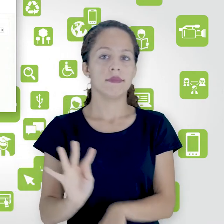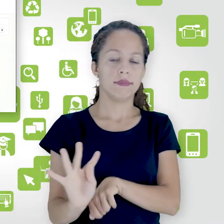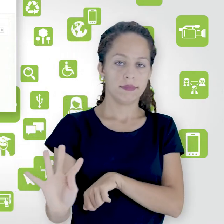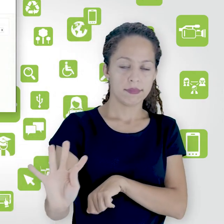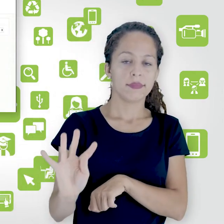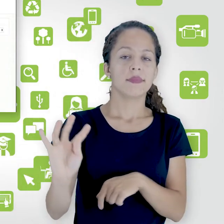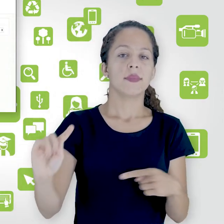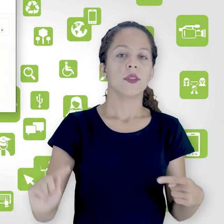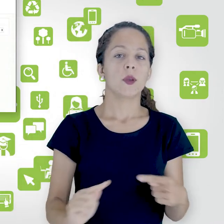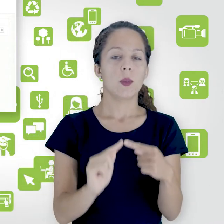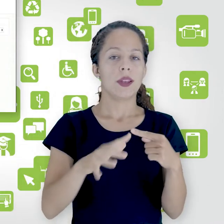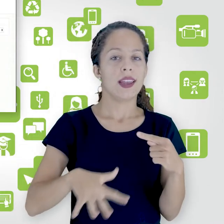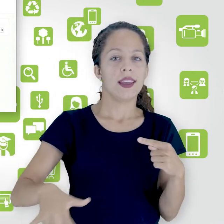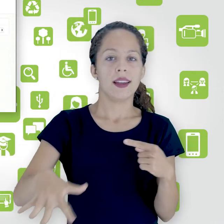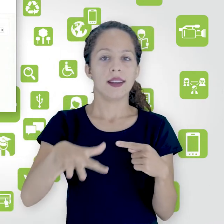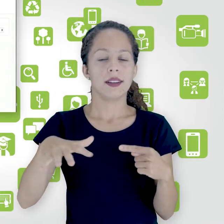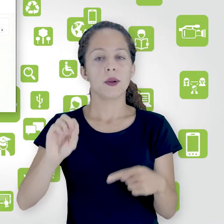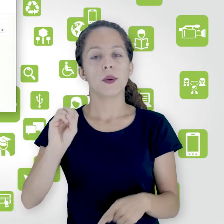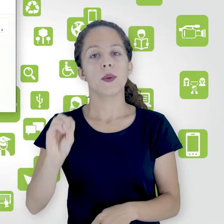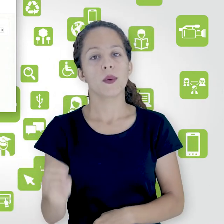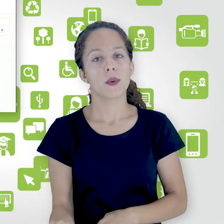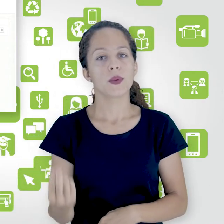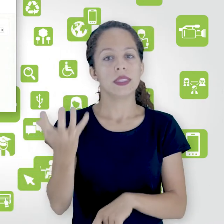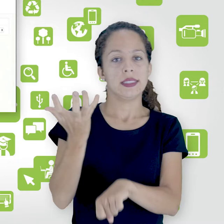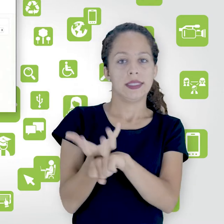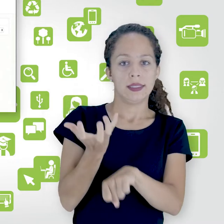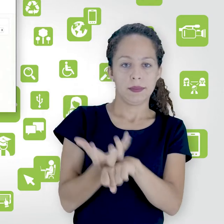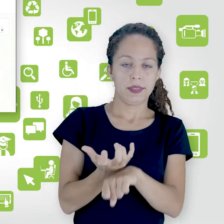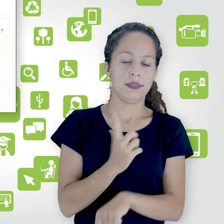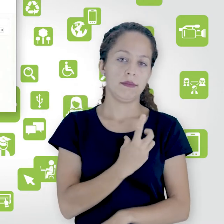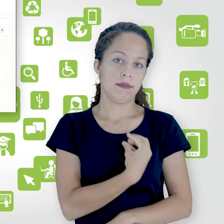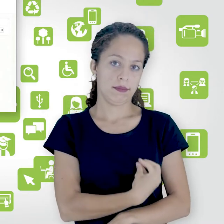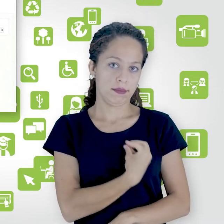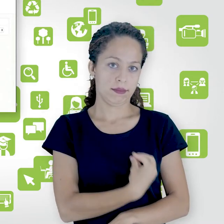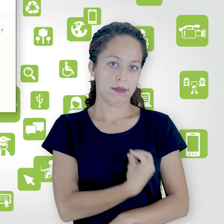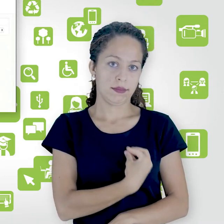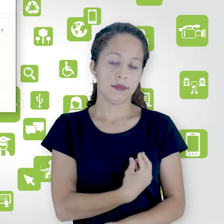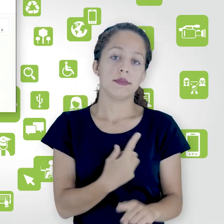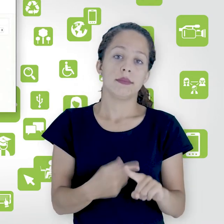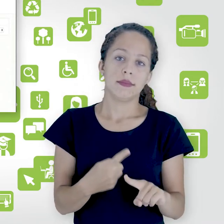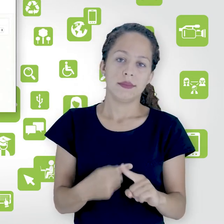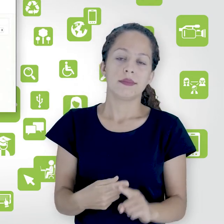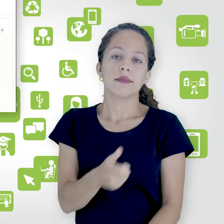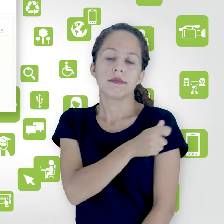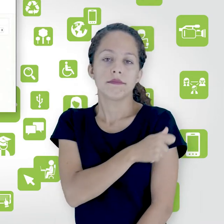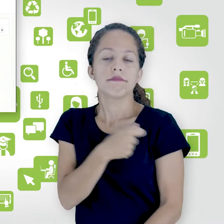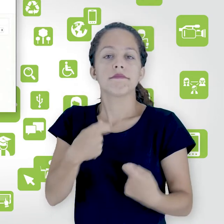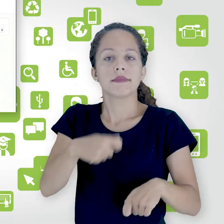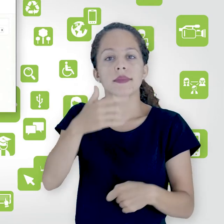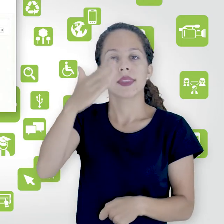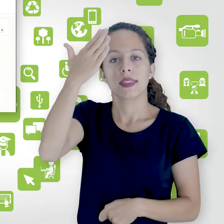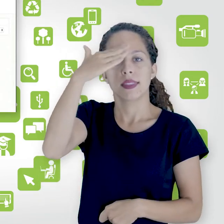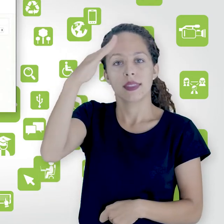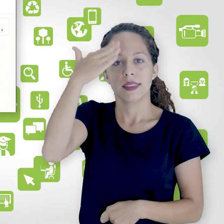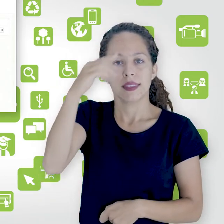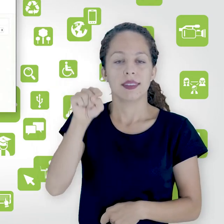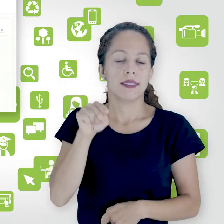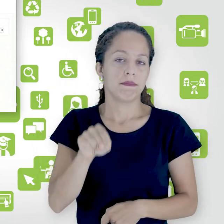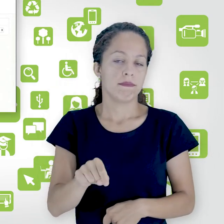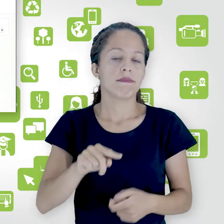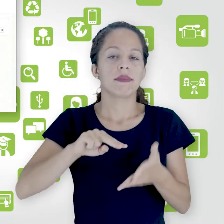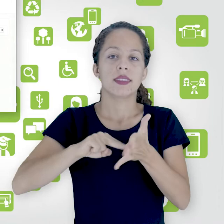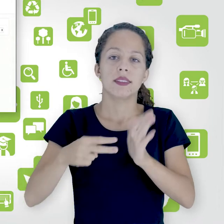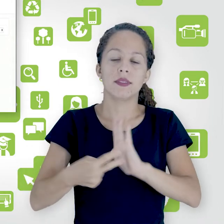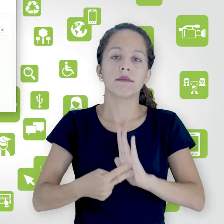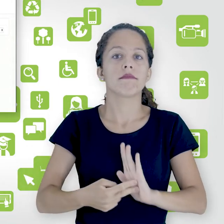técnicos de uma determinada área, de uma determinada disciplina, que eles precisam compreender. Então, é